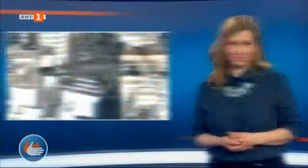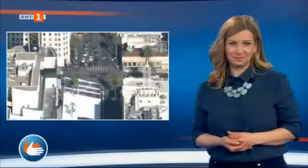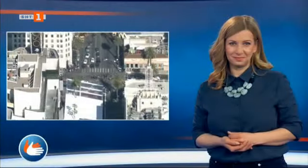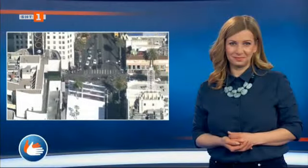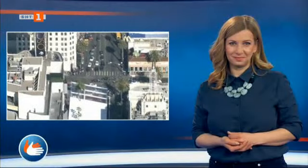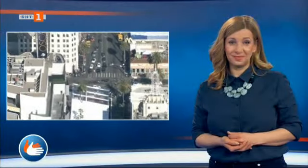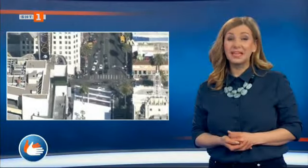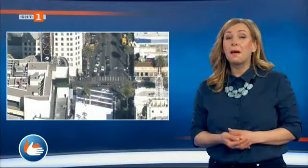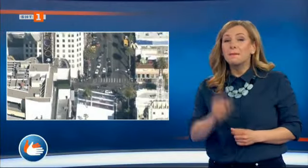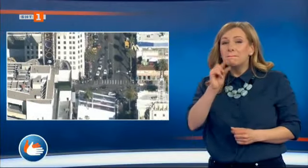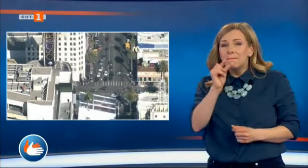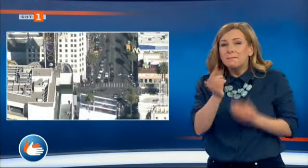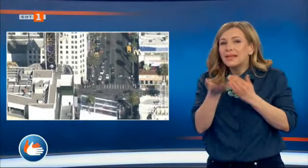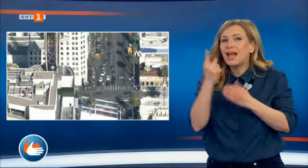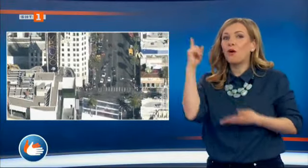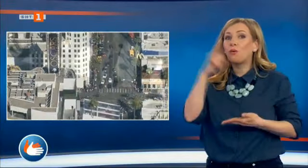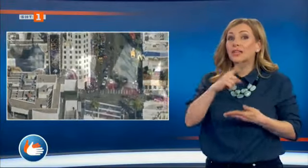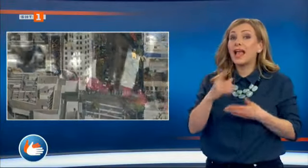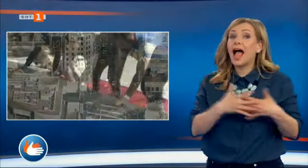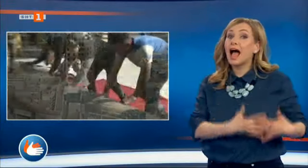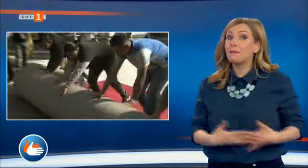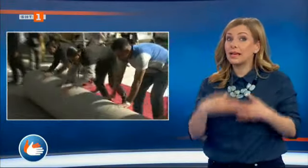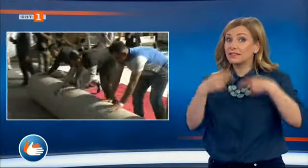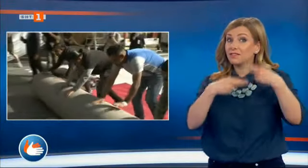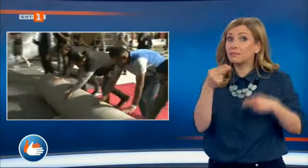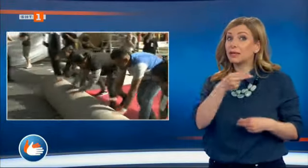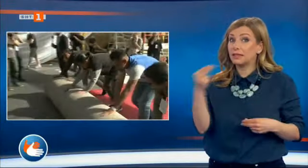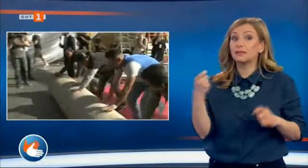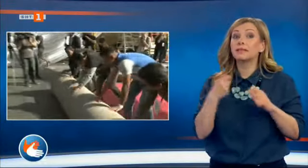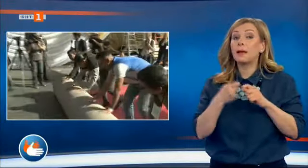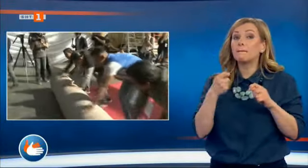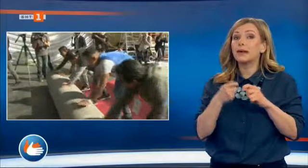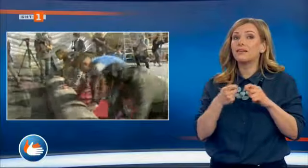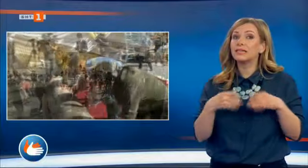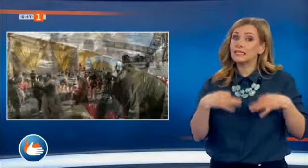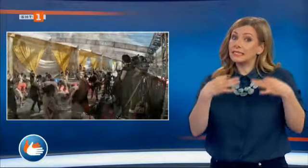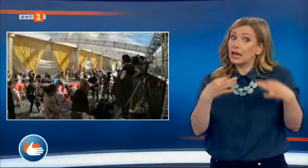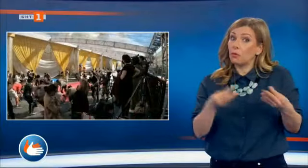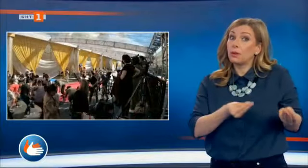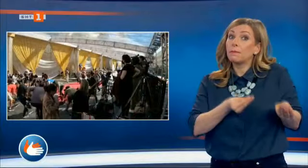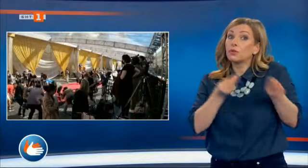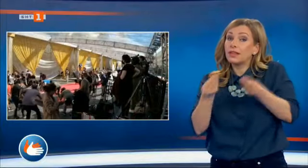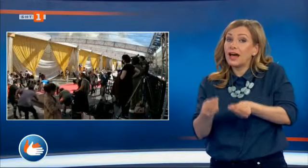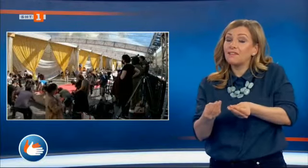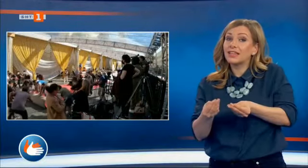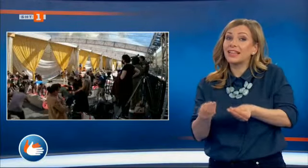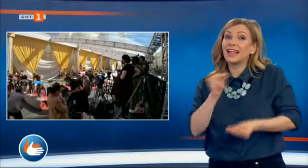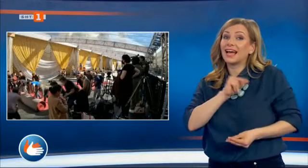Само преди дни Американската филмова академия проведе церемонията по връчването на наградите Оскар за